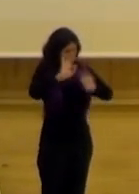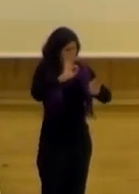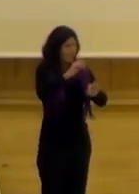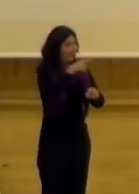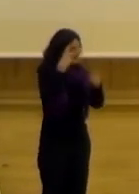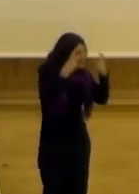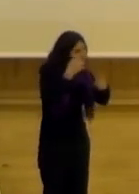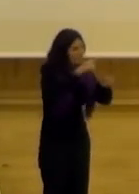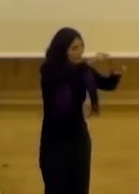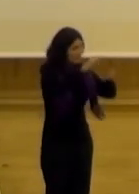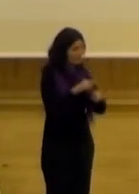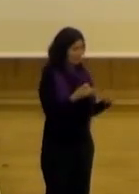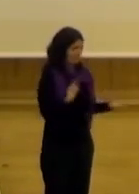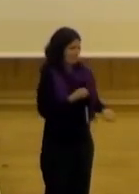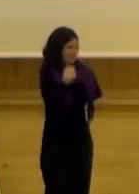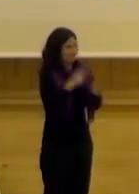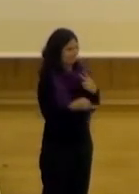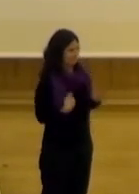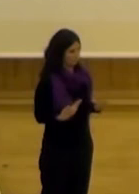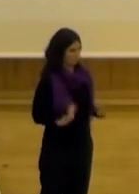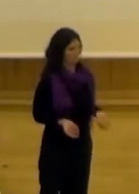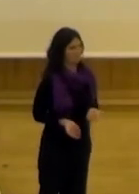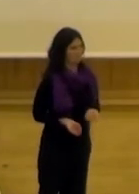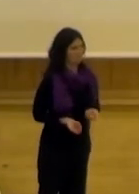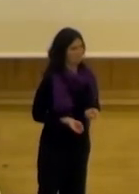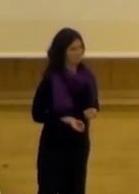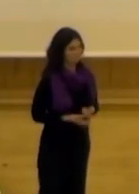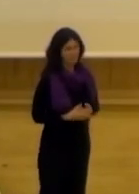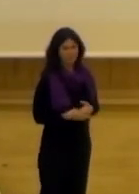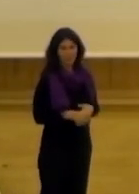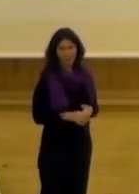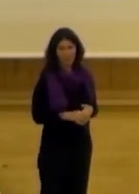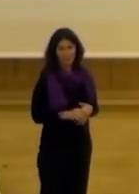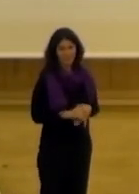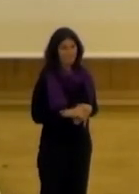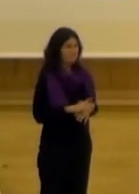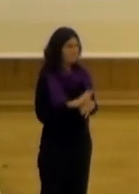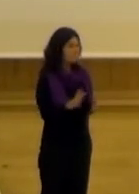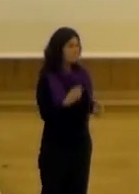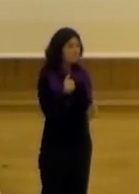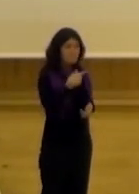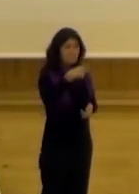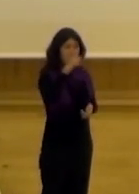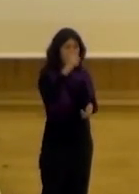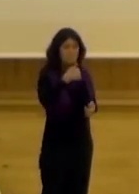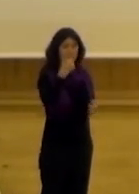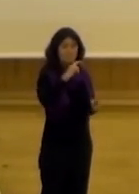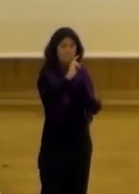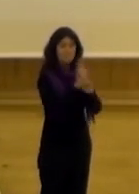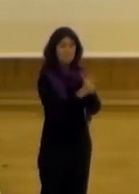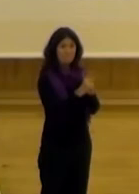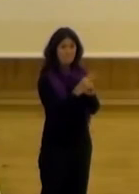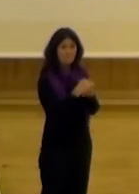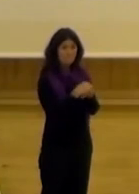un esfuerzo que hay que hacer y no sé que te estaba diciendo pero esa básicamente era la idea bueno no sé si alguna otra